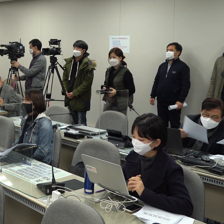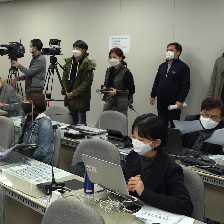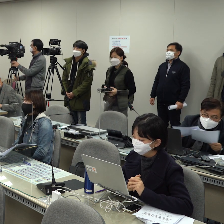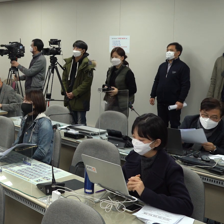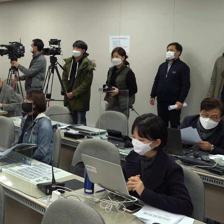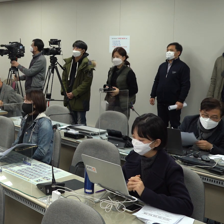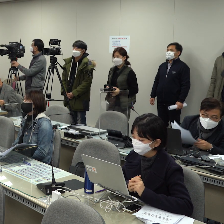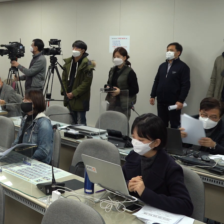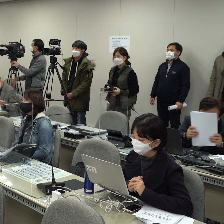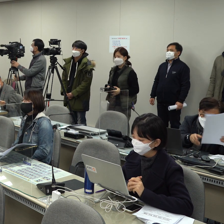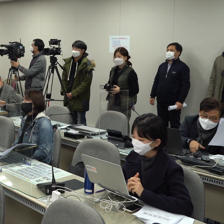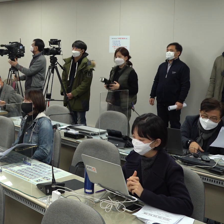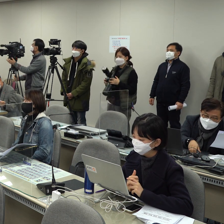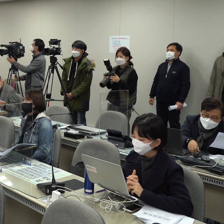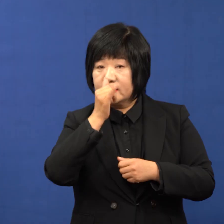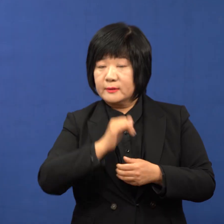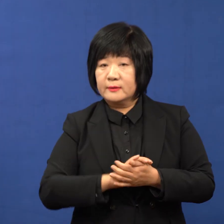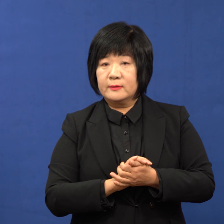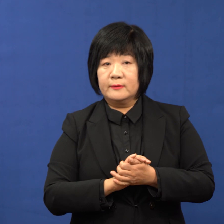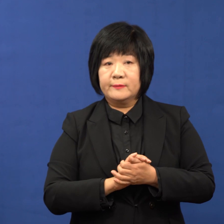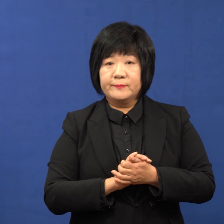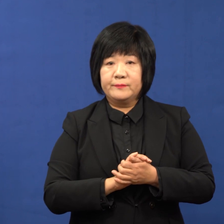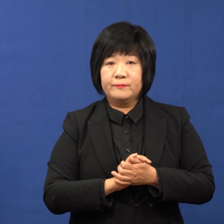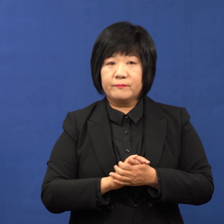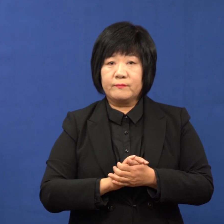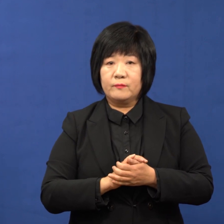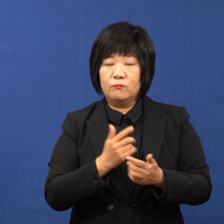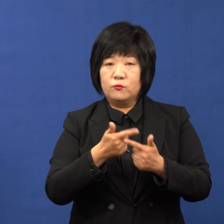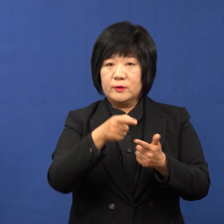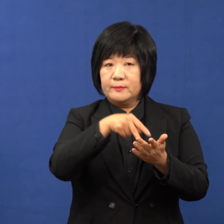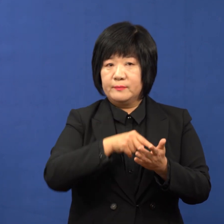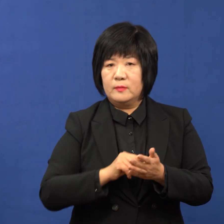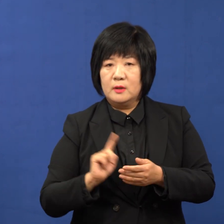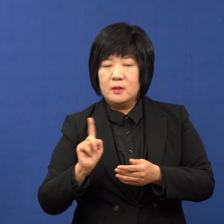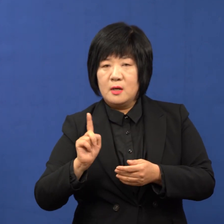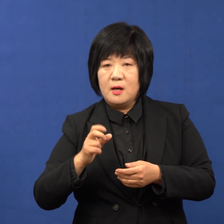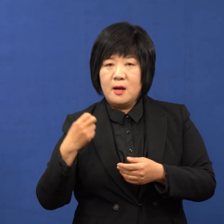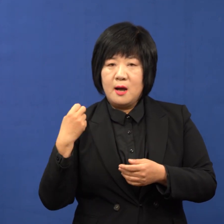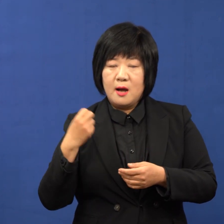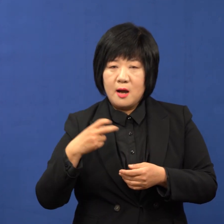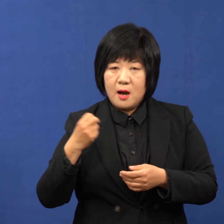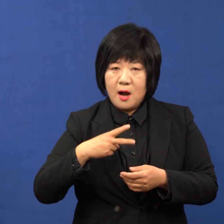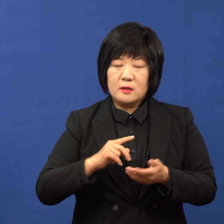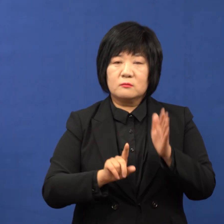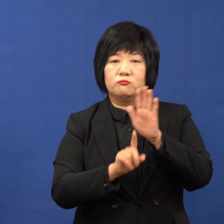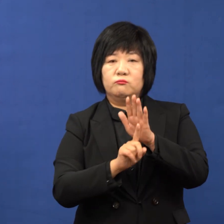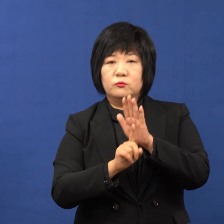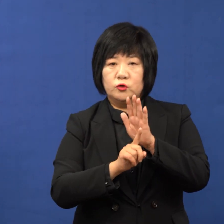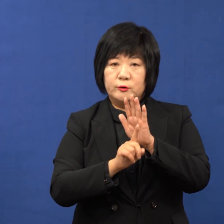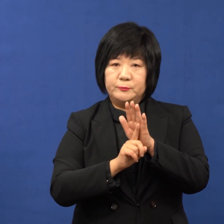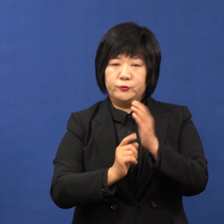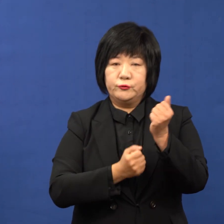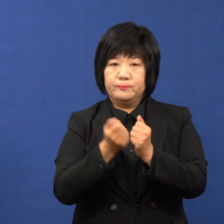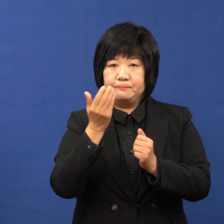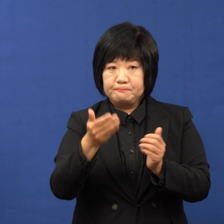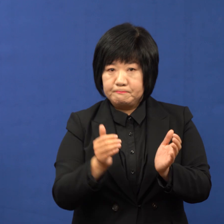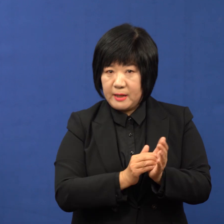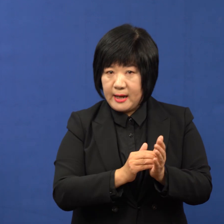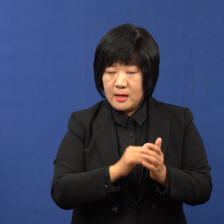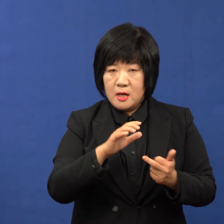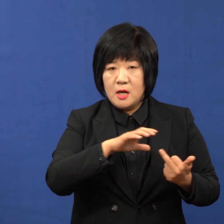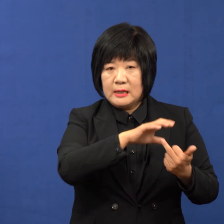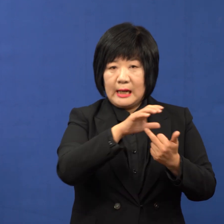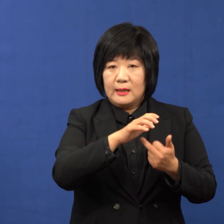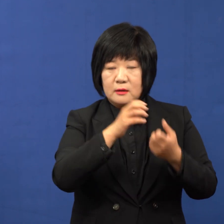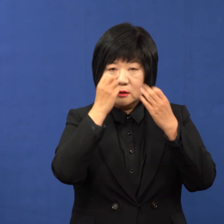해결 보관을 가지고 가실 수 있나요? 저희들은 제가 누차 인터뷰나 브리핑 이런 걸 통해서 말씀드렸지만 가덕